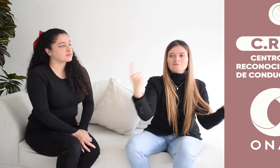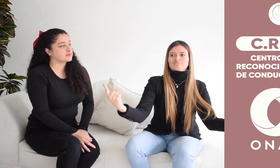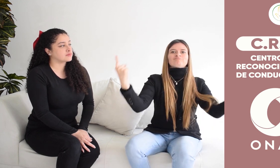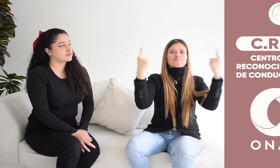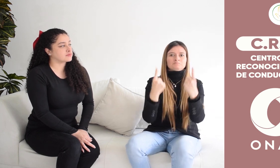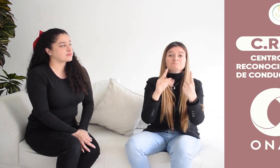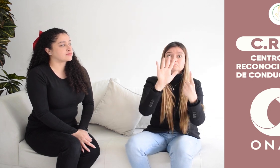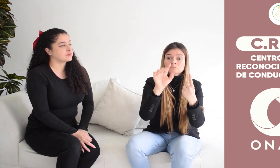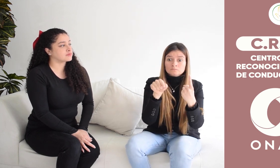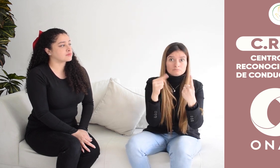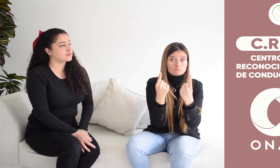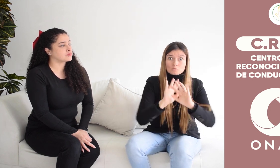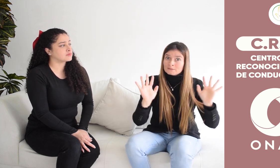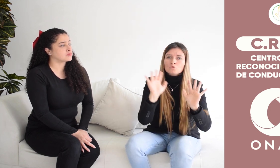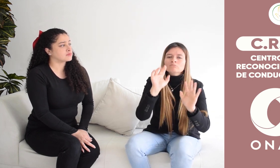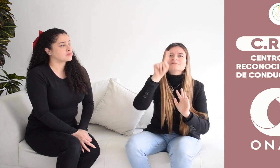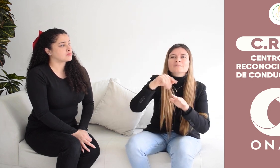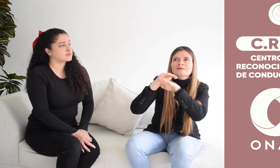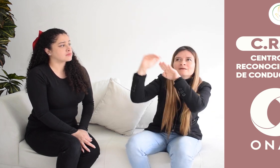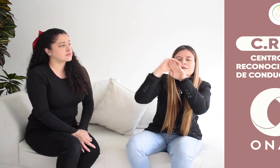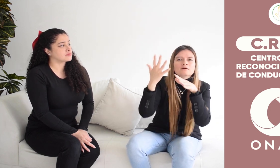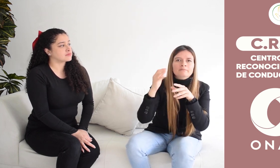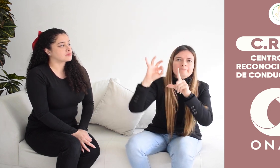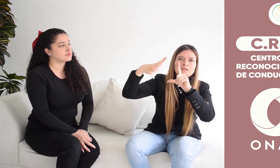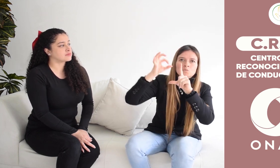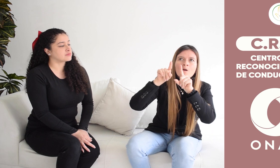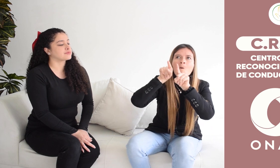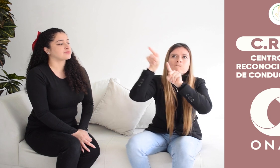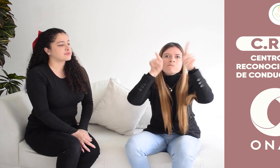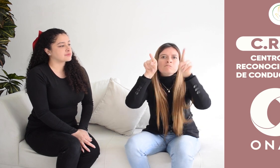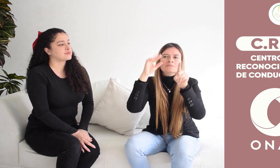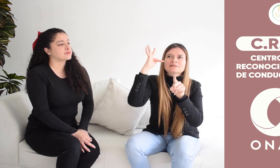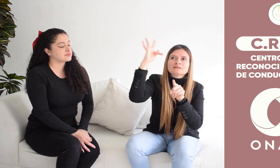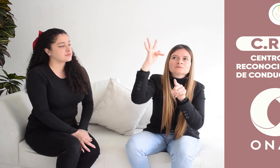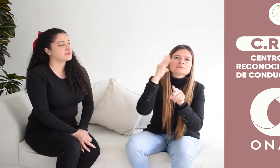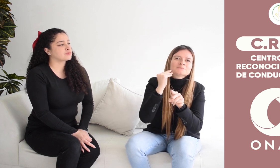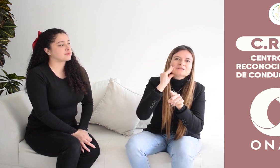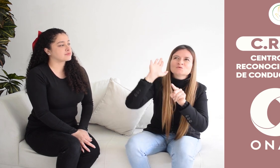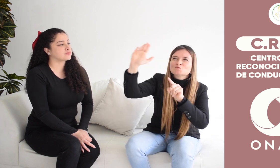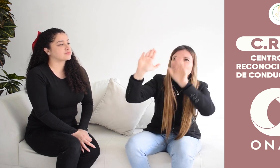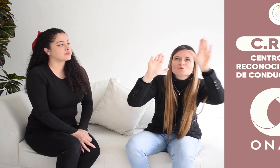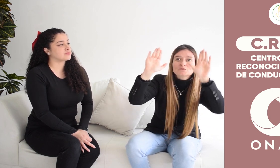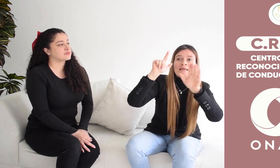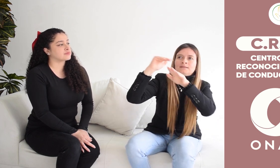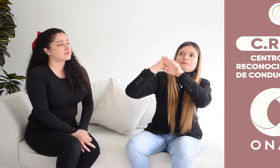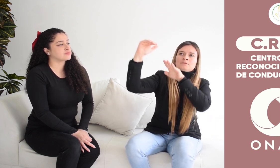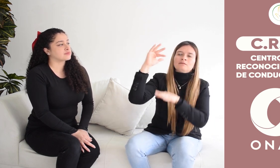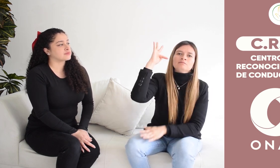de la CRC y de la ONAC. El espacio será realizado de forma híbrida para contar con el testimonio de CRCs de